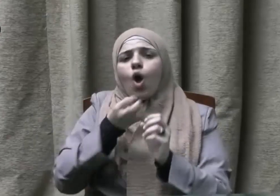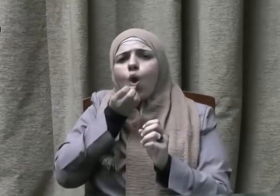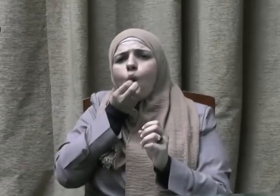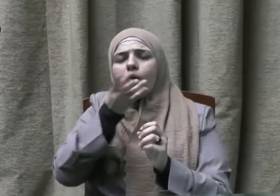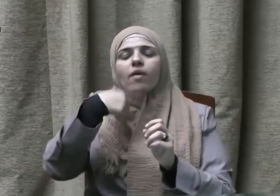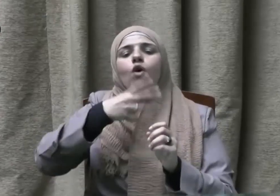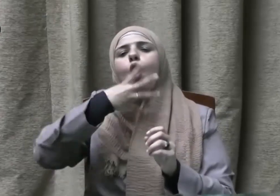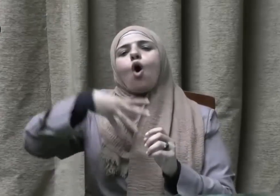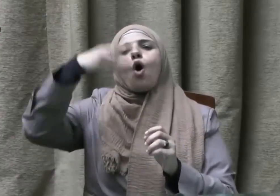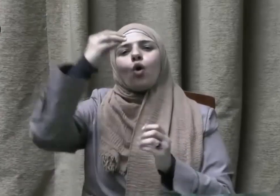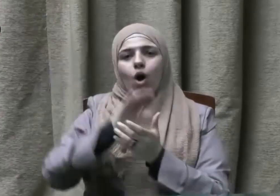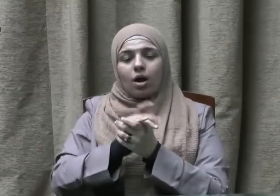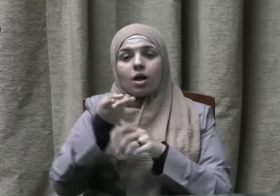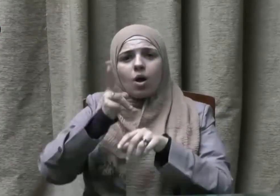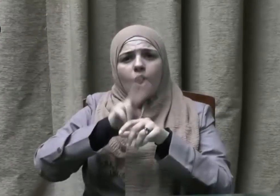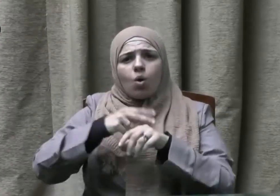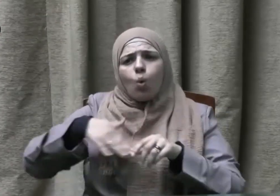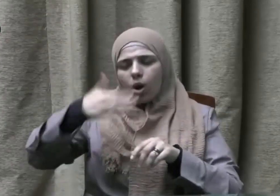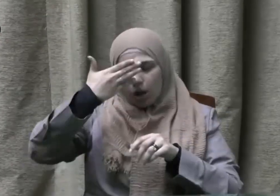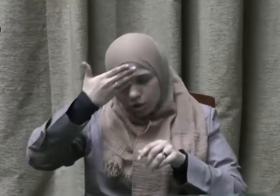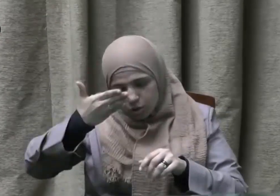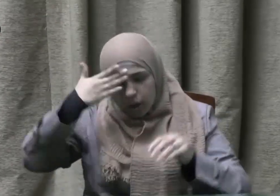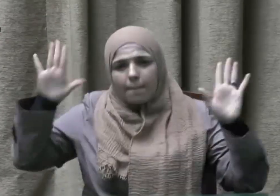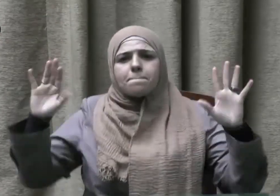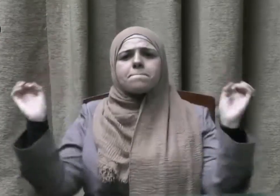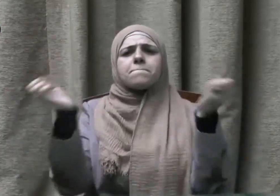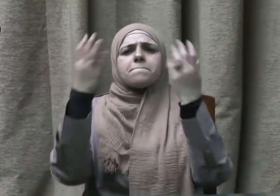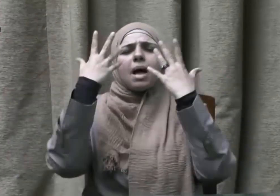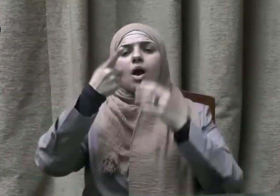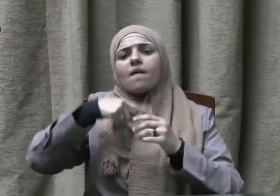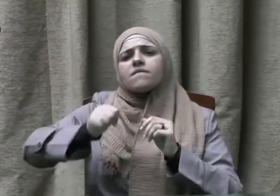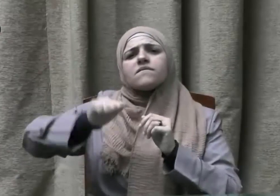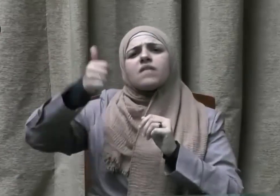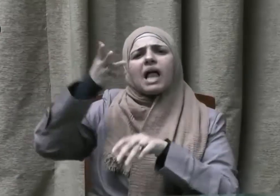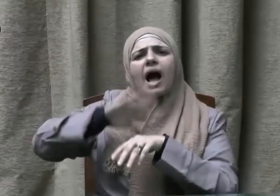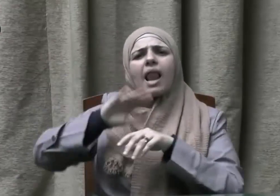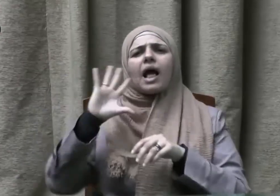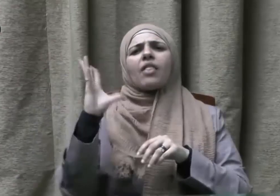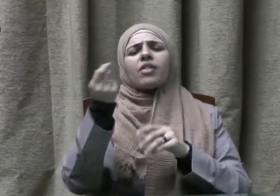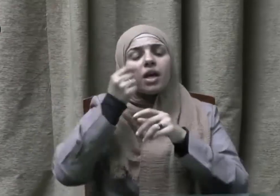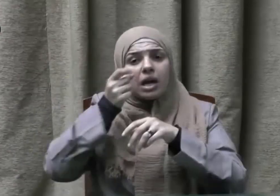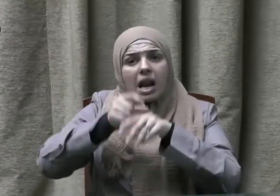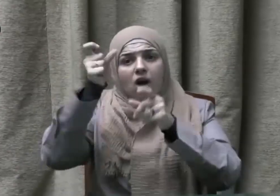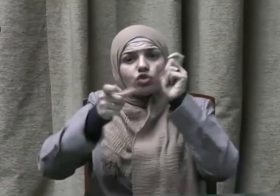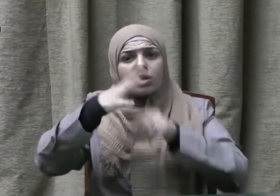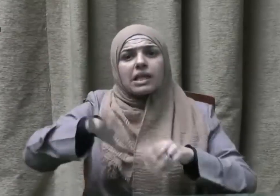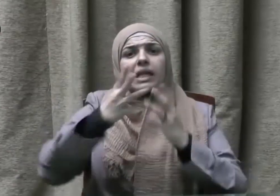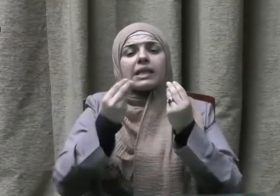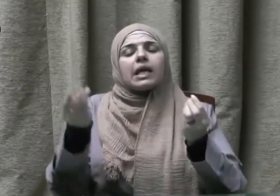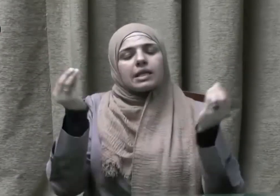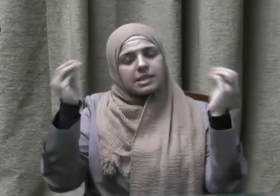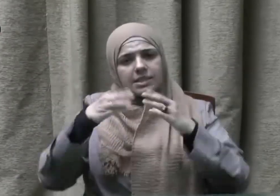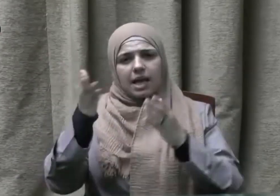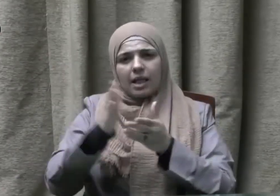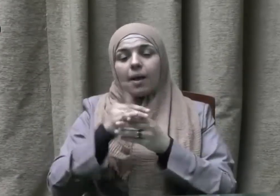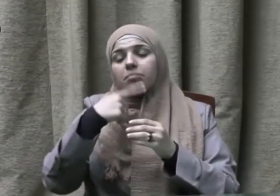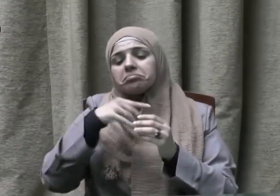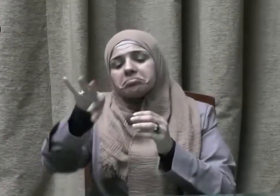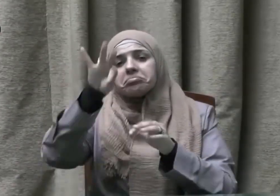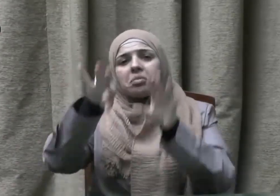وأسجد له ملائكته وفضله على كثير من خلقه بأمور كثيرة منها تحمله